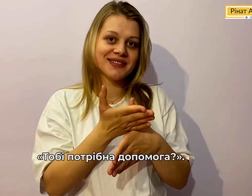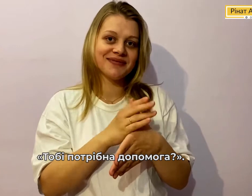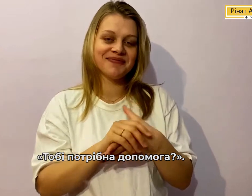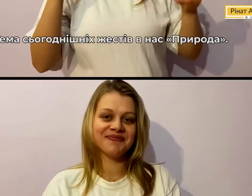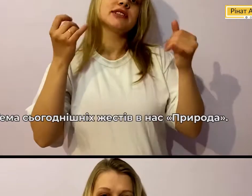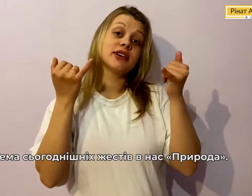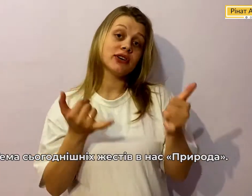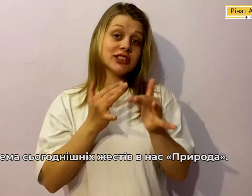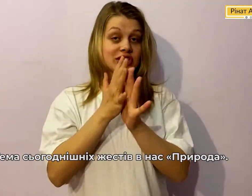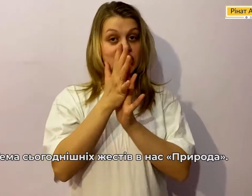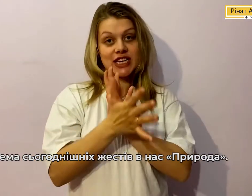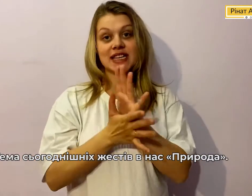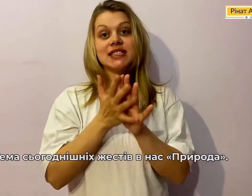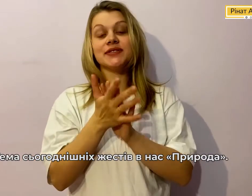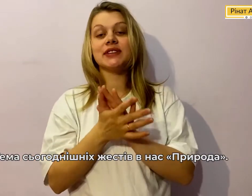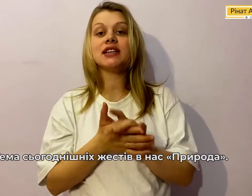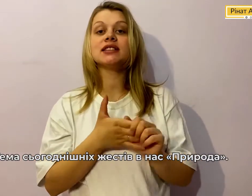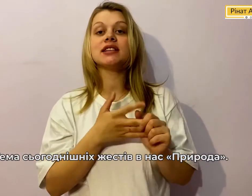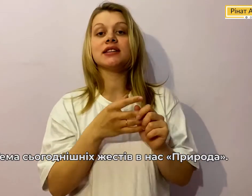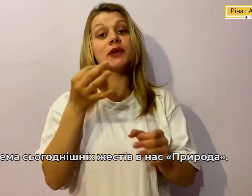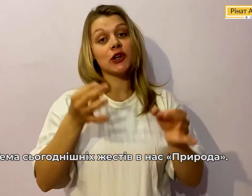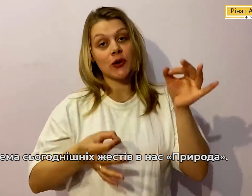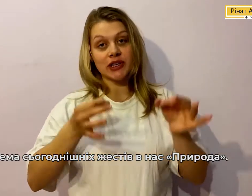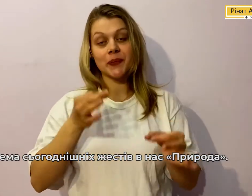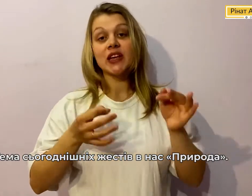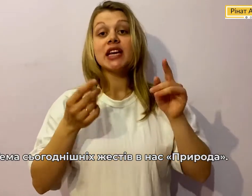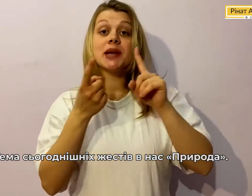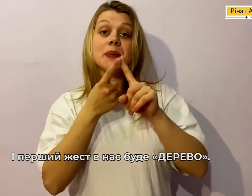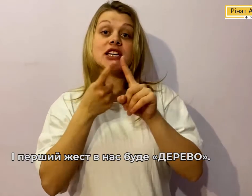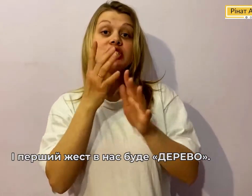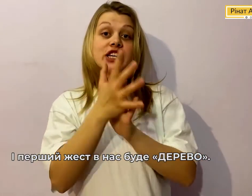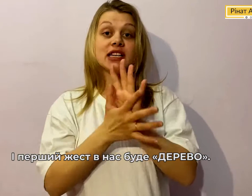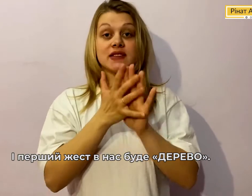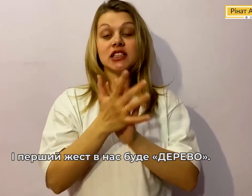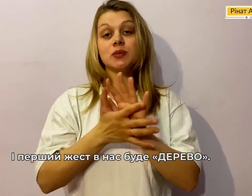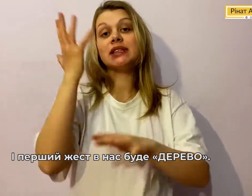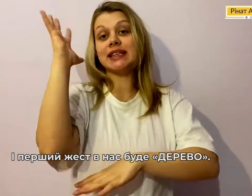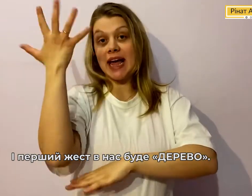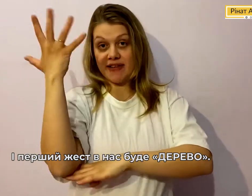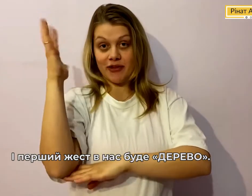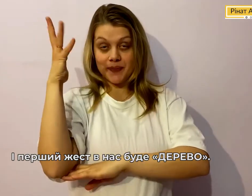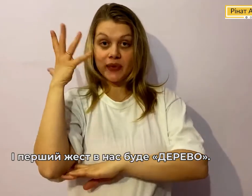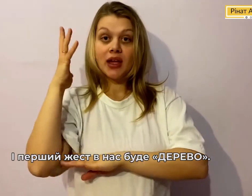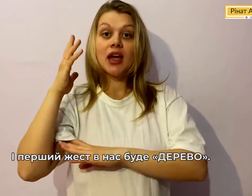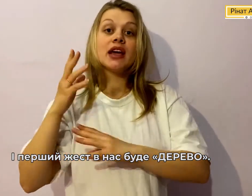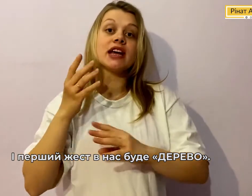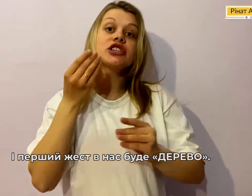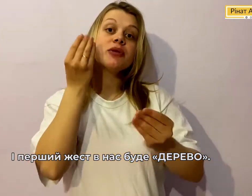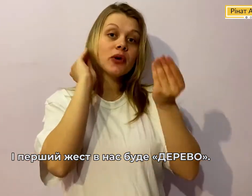Саме з сьогоднішніх жестів В нас Природа І перший жест В нас буде Дерево Якщо ми